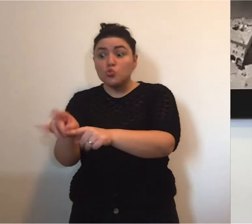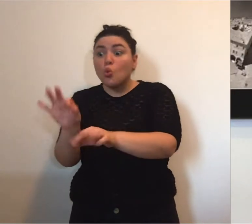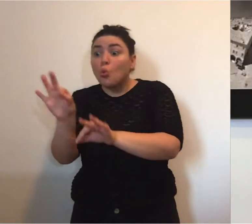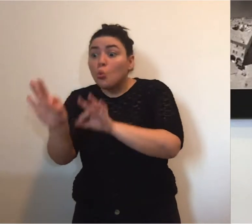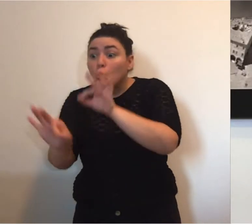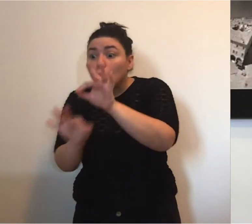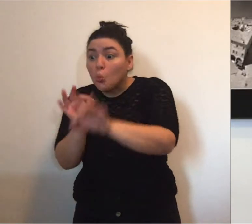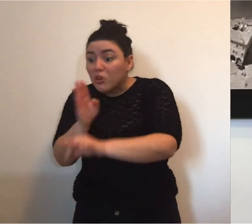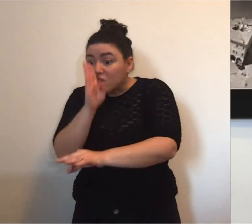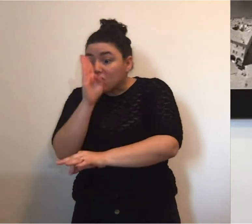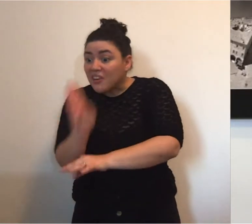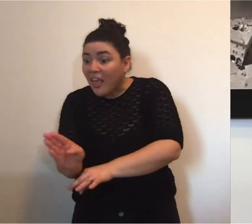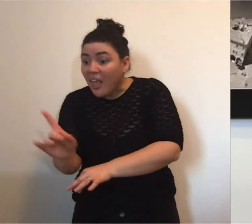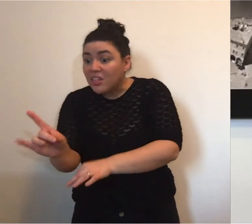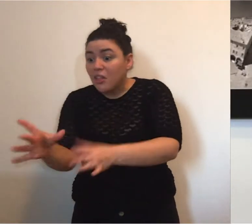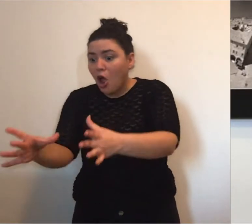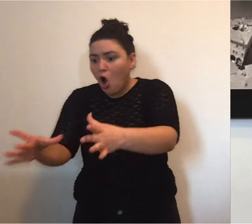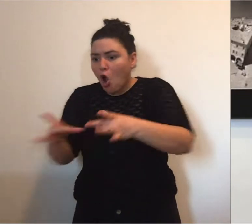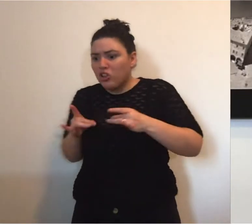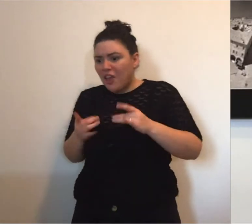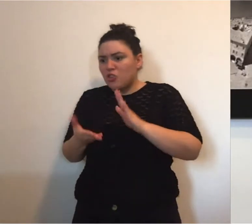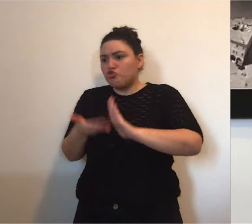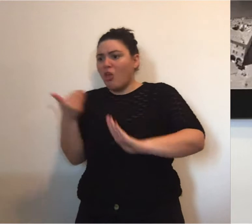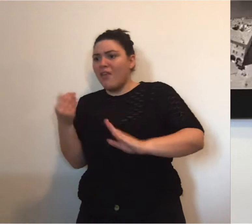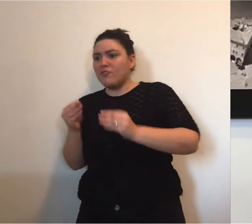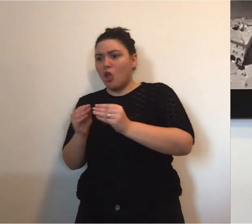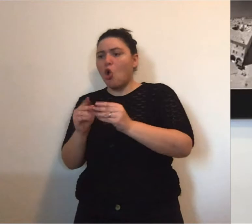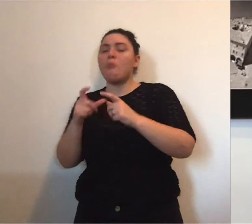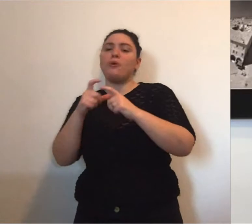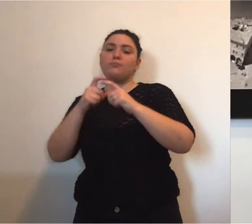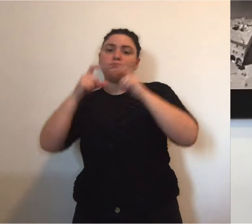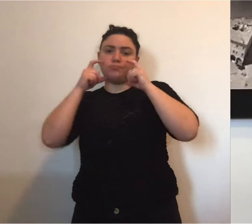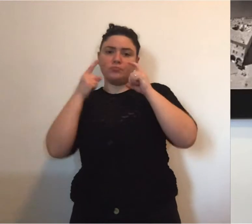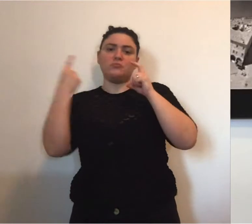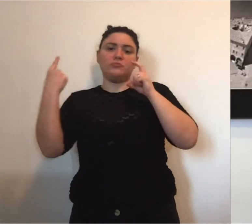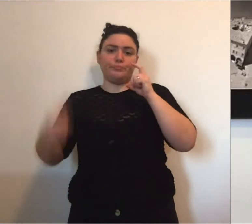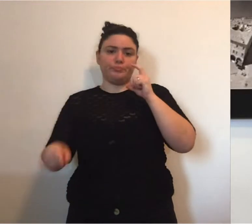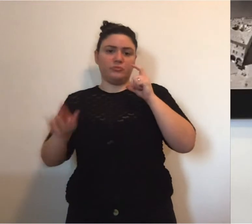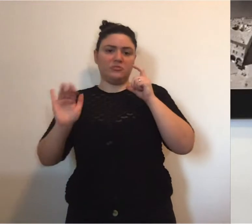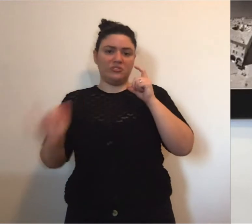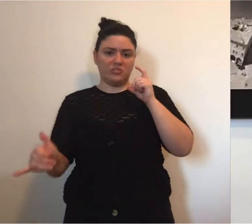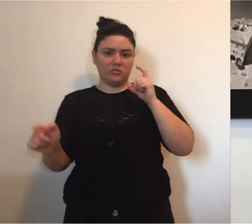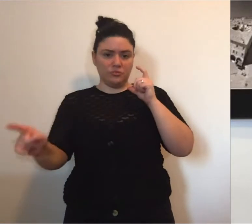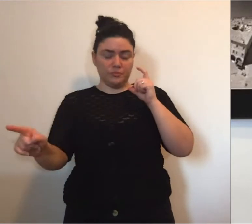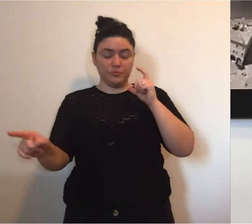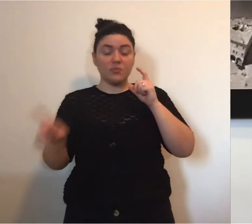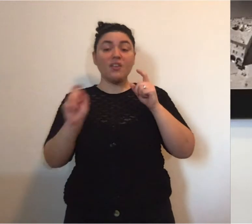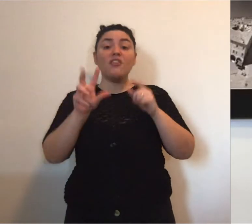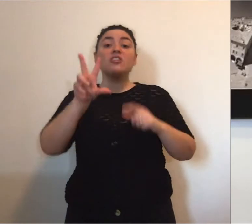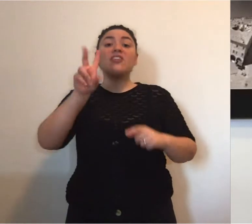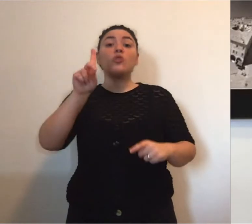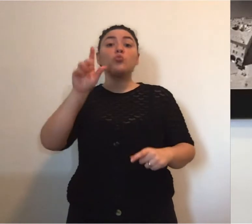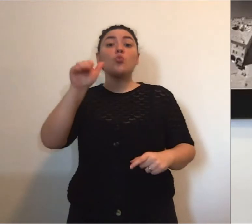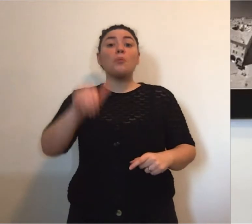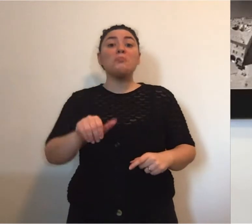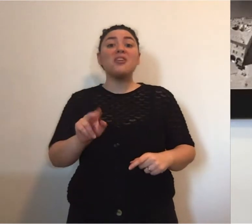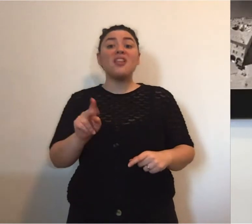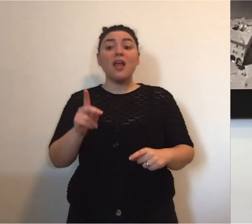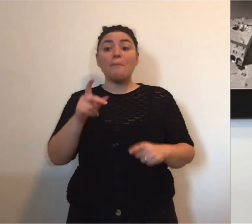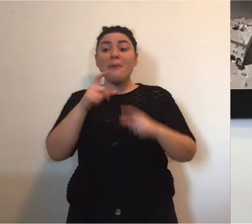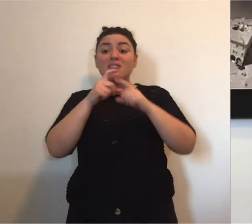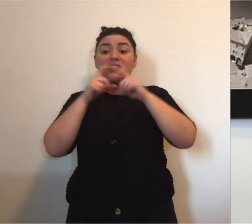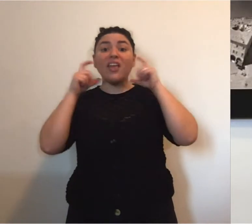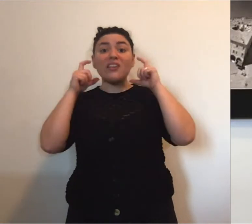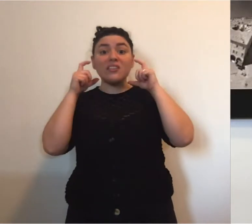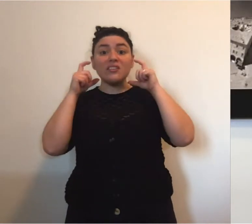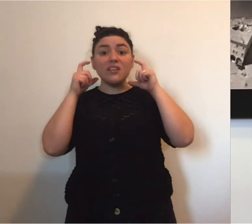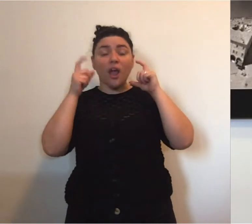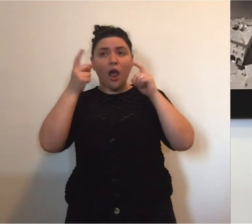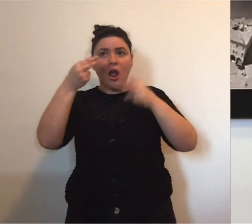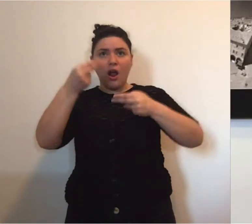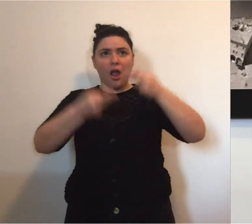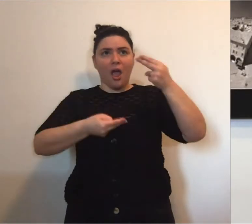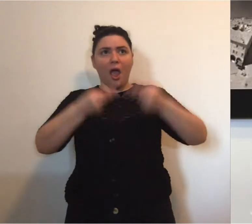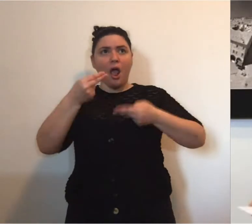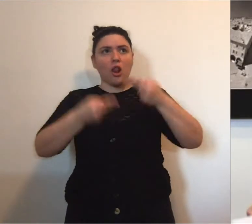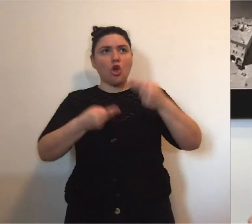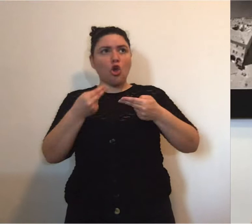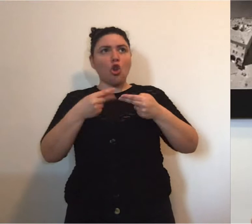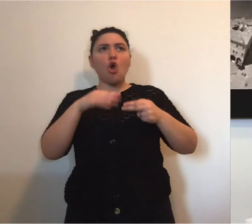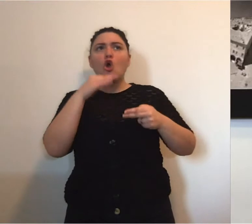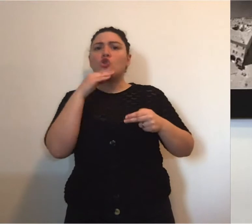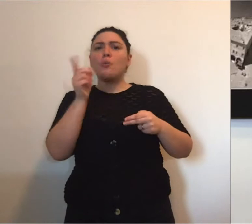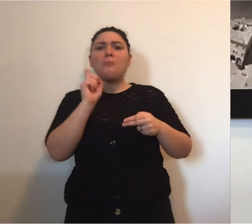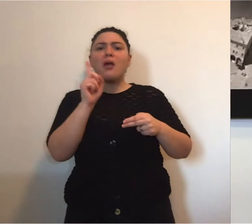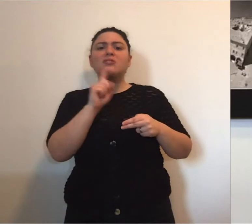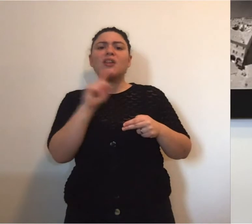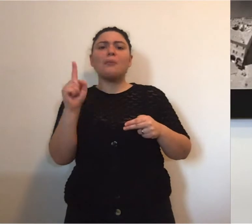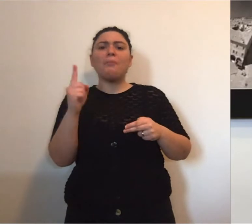lavorando su un caso positivo. Bene, 31.000 mascherine non sono neanche una mascherina